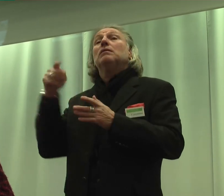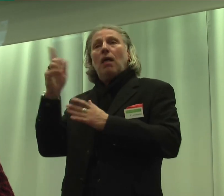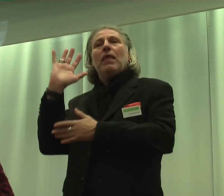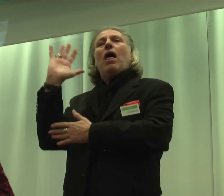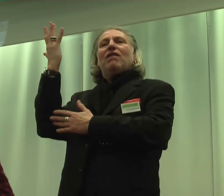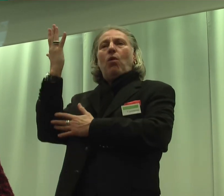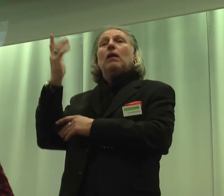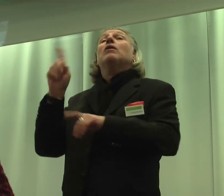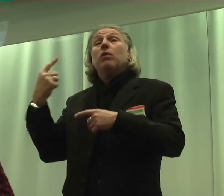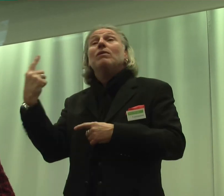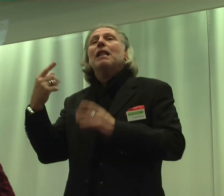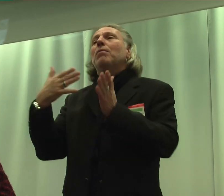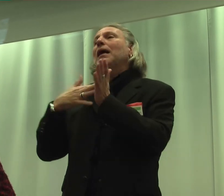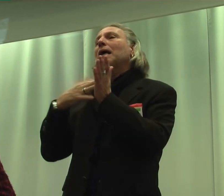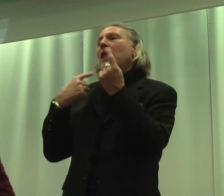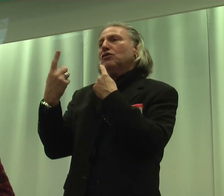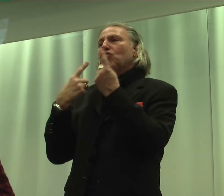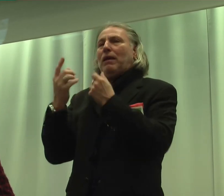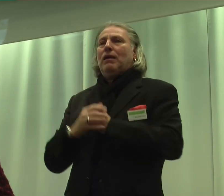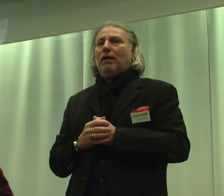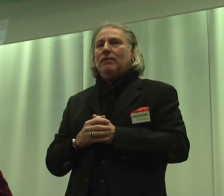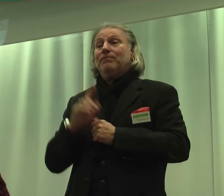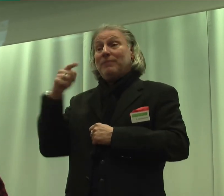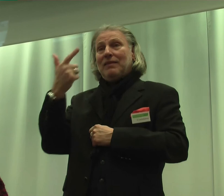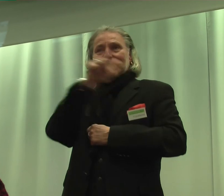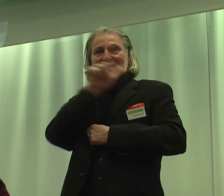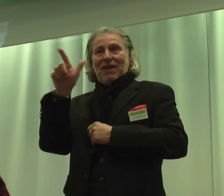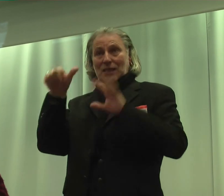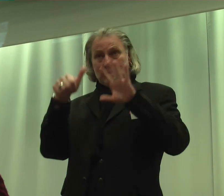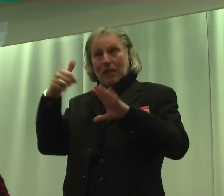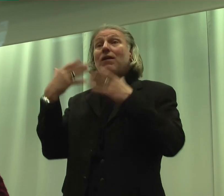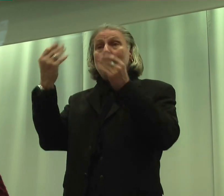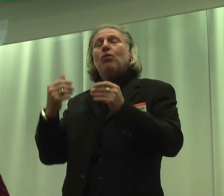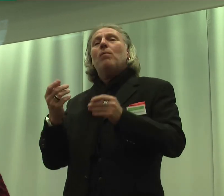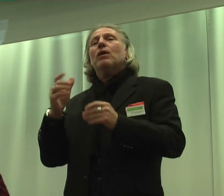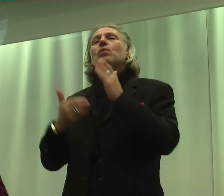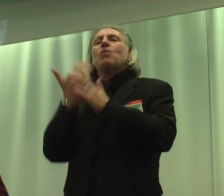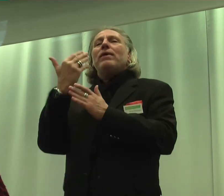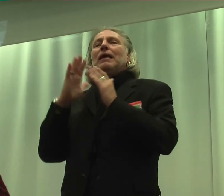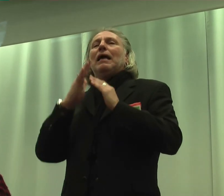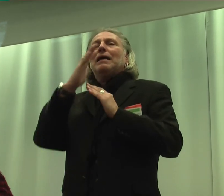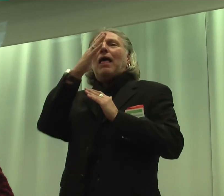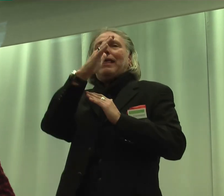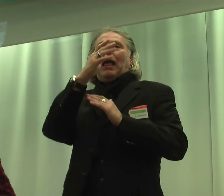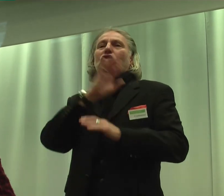auch klassisch. 2011 bekommt sie eine neue Karriere-Chance, eine neue Stelle, neue